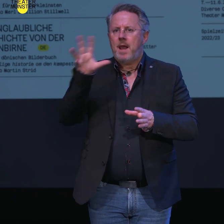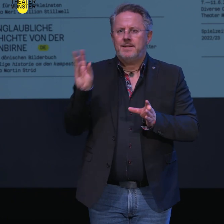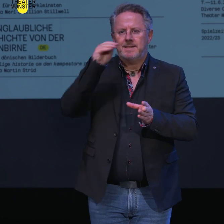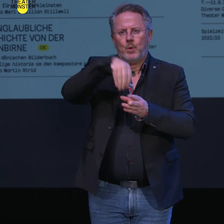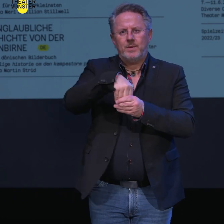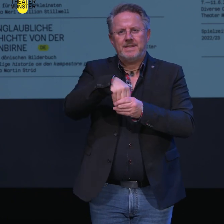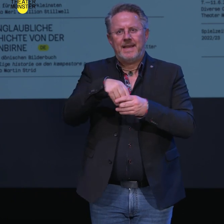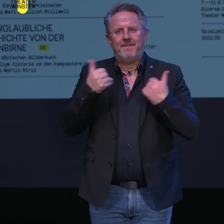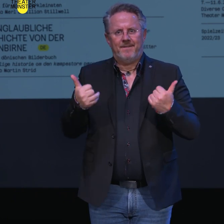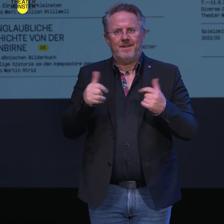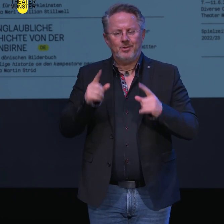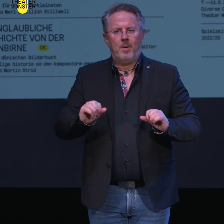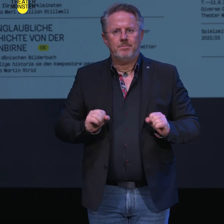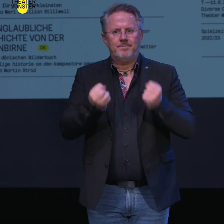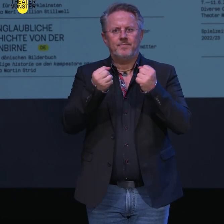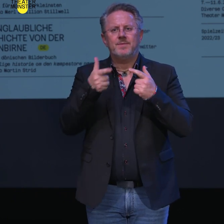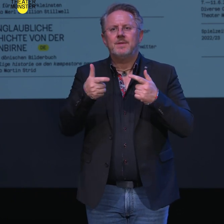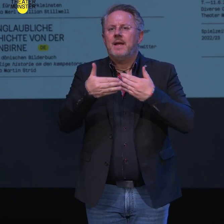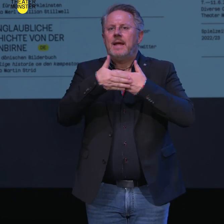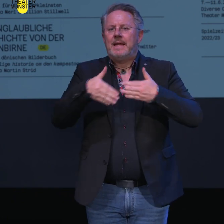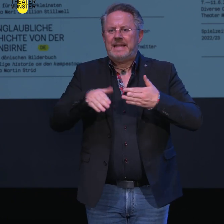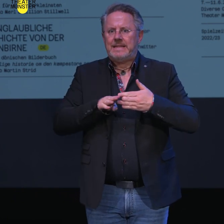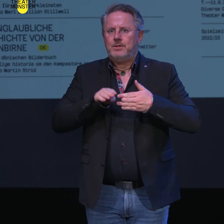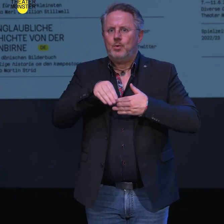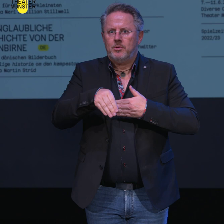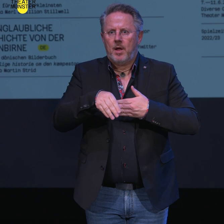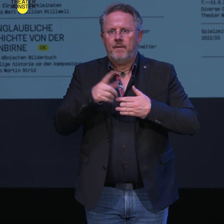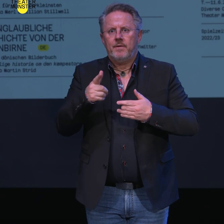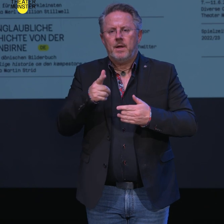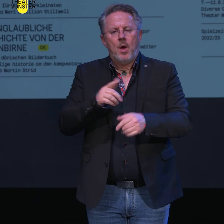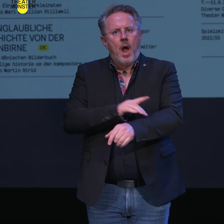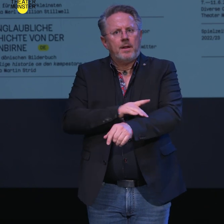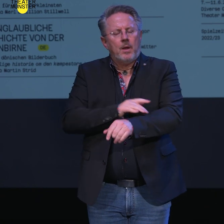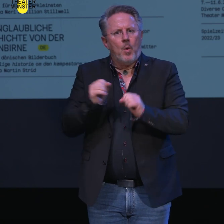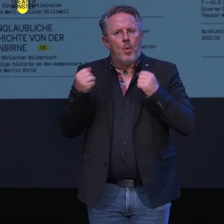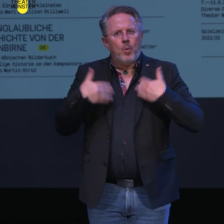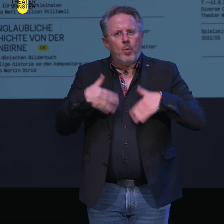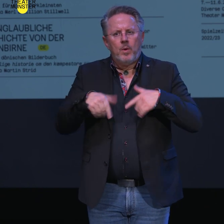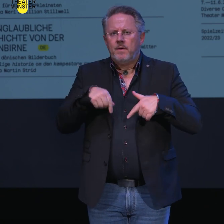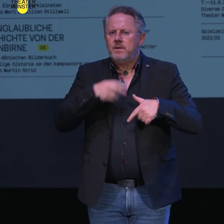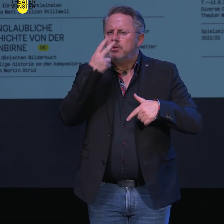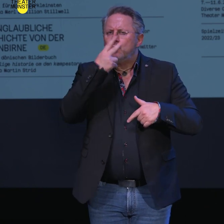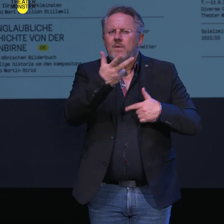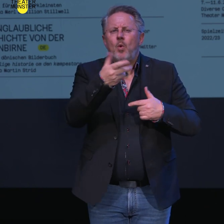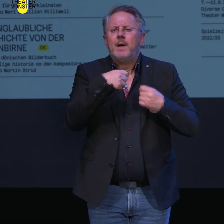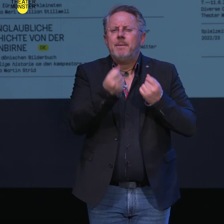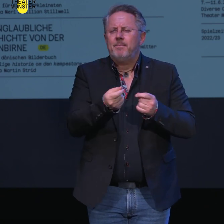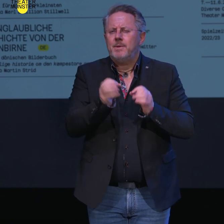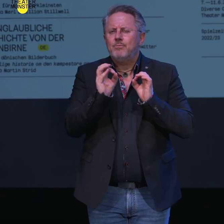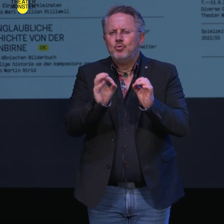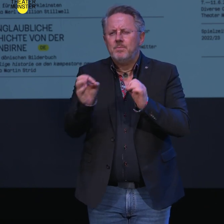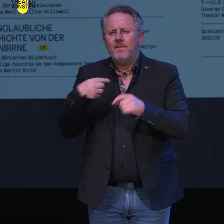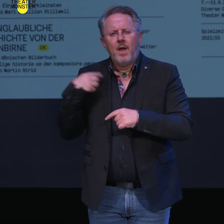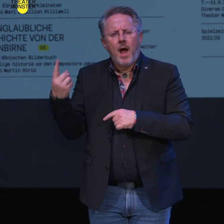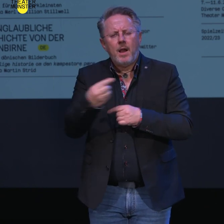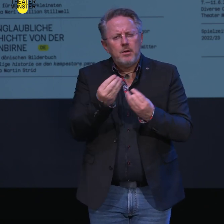Als Expertin der Grenzüberschreitung und des Adrenalins gehen wir hier auf die Suche nach Momenten, die uns spüren